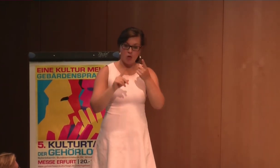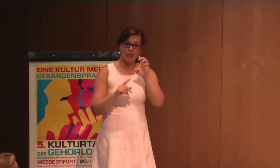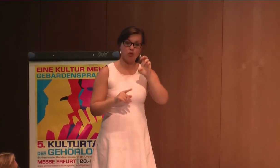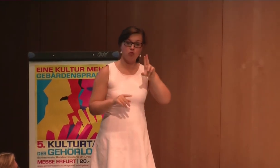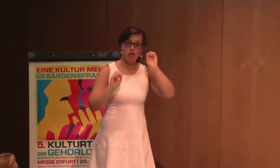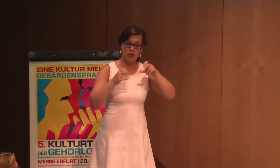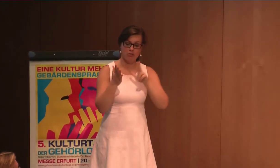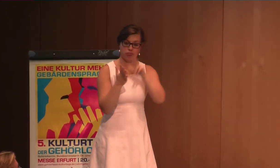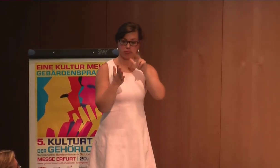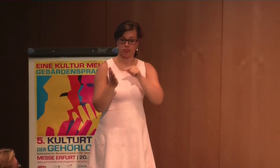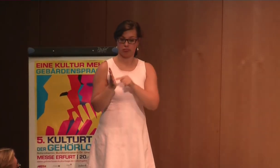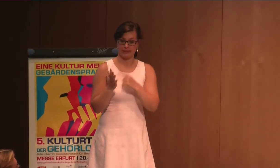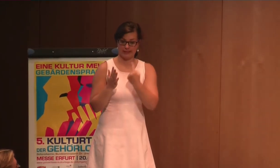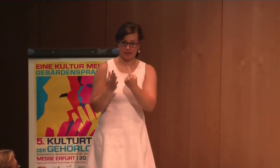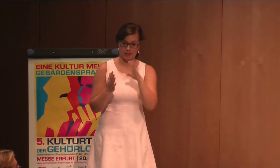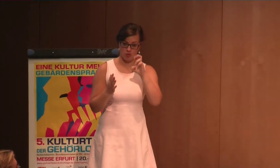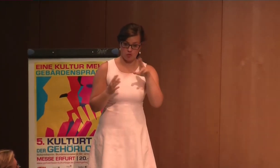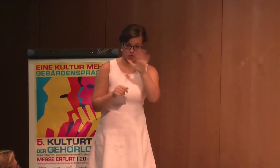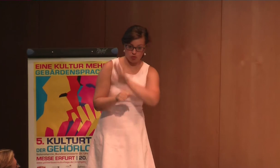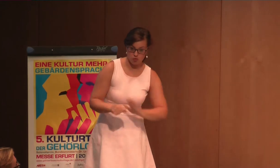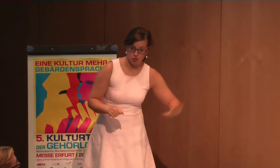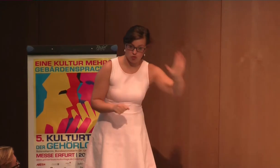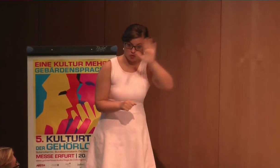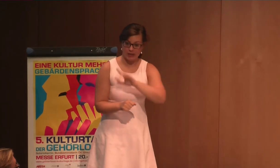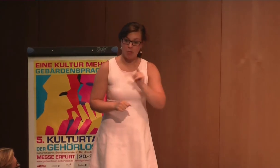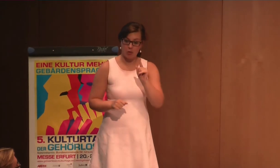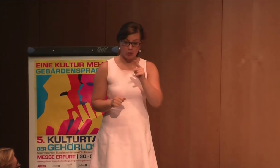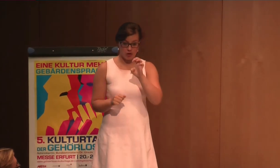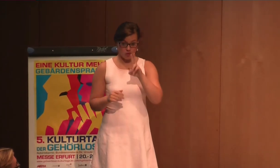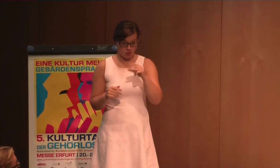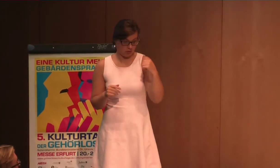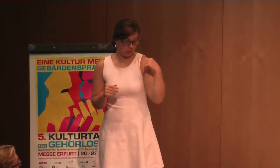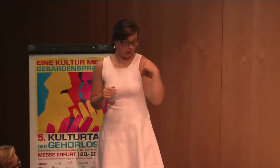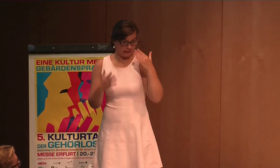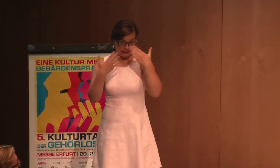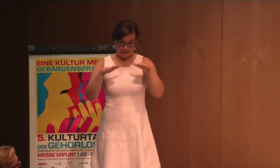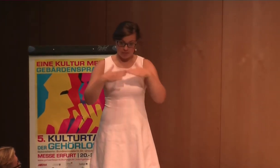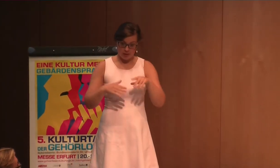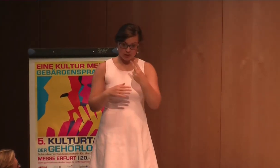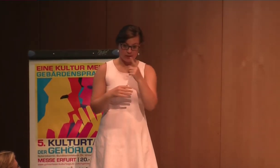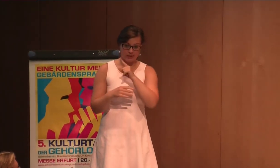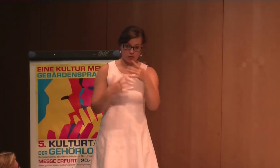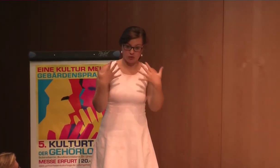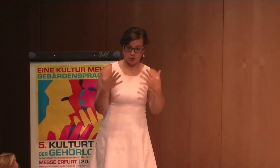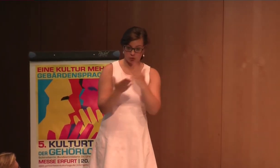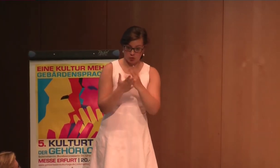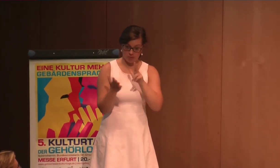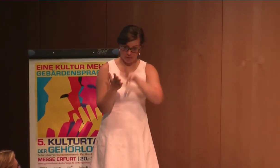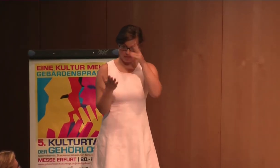wir haben das erste Mal, dass die EU das ratifiziert. Und das bedeutet, dass die EU im Dezember 2010